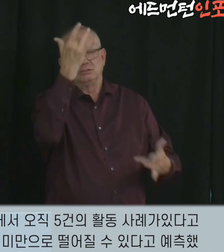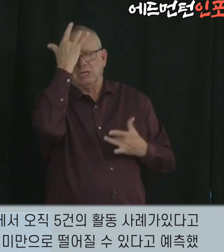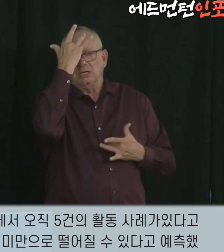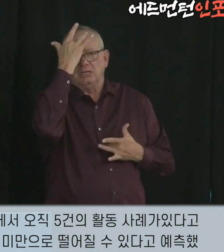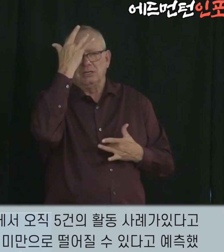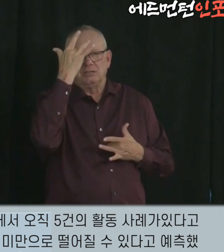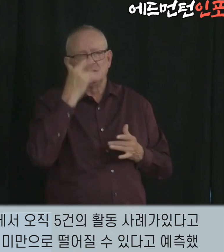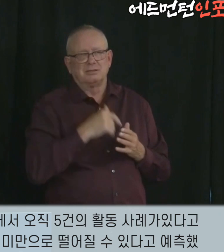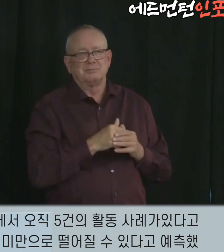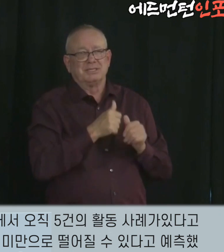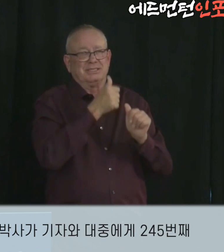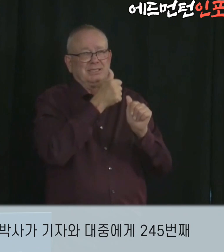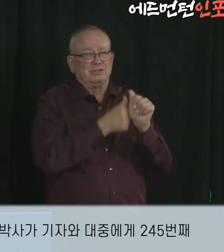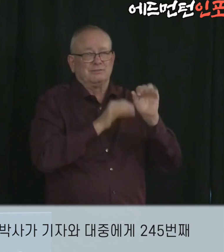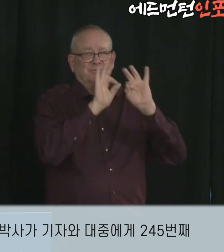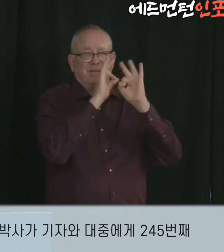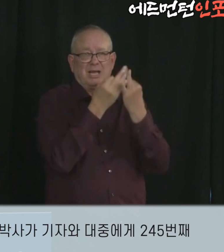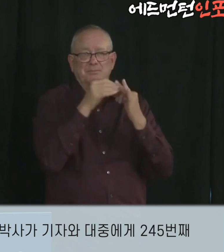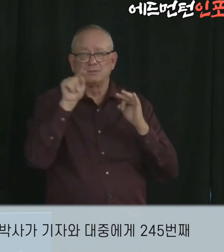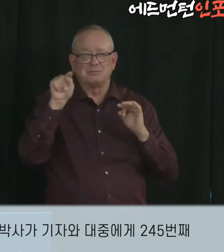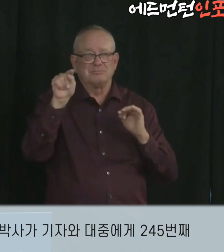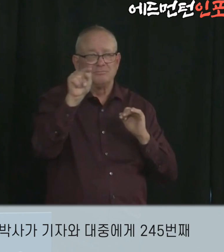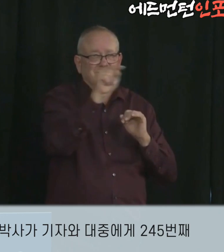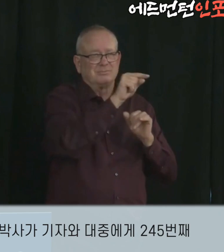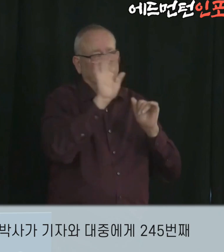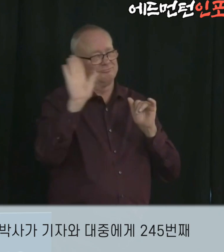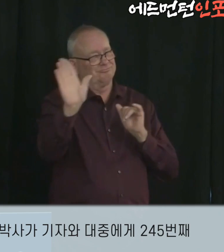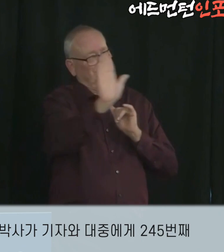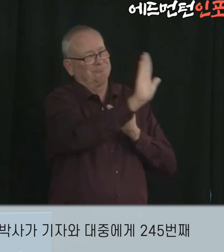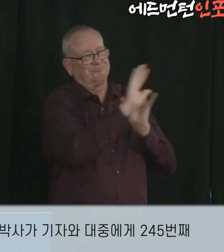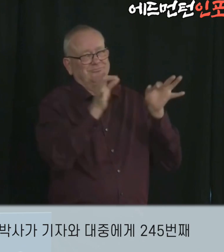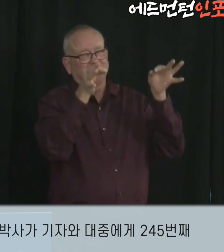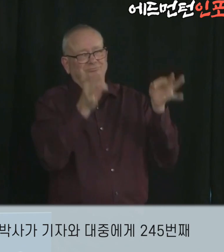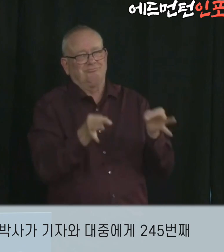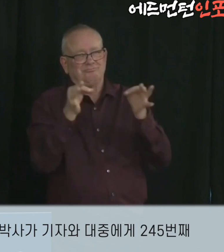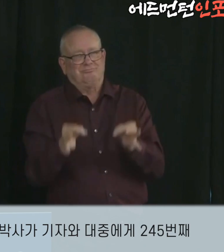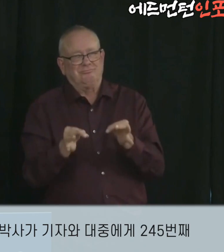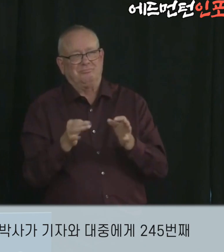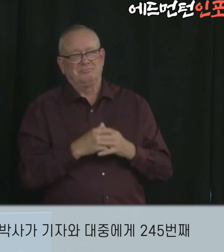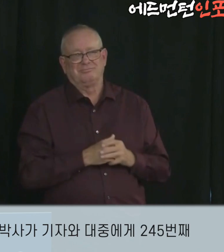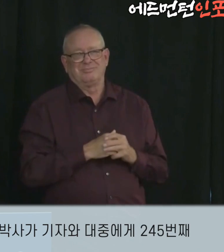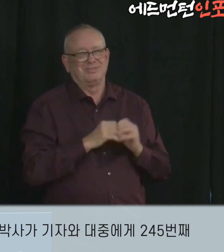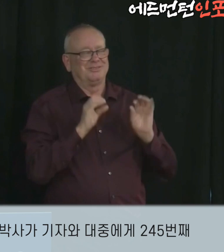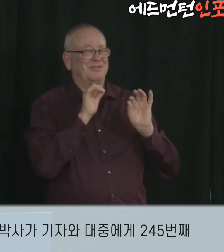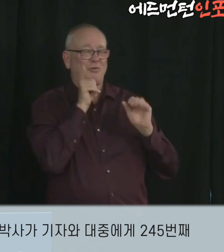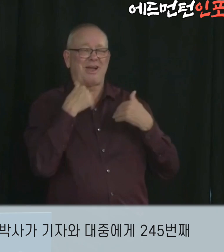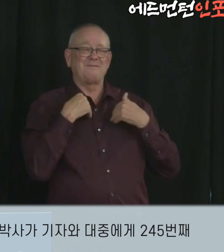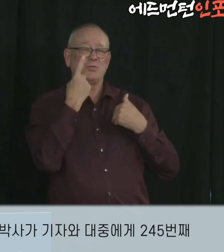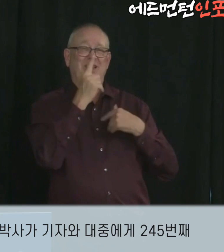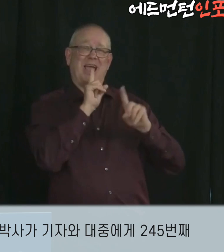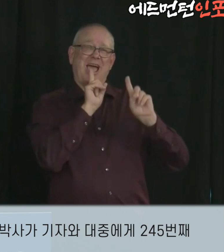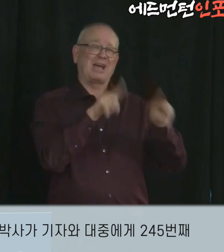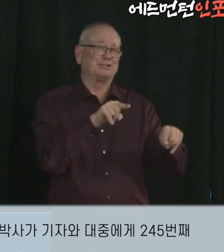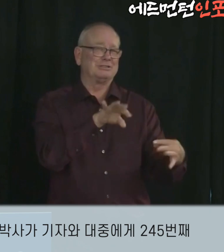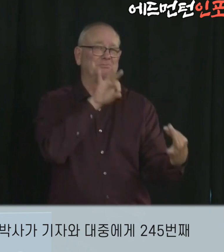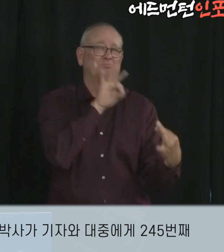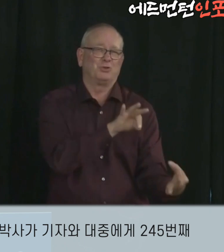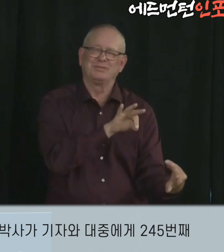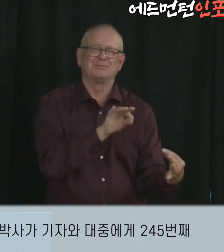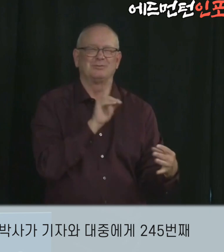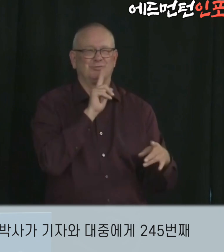떨어질 수 있다고 예측했습니다. 화요일은 16개월 전 유행병이 시작된 이후 흰쇼 박사가 기자와 대중에게